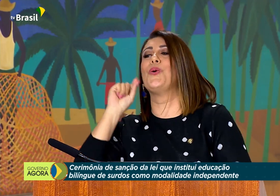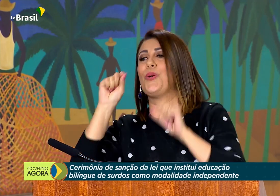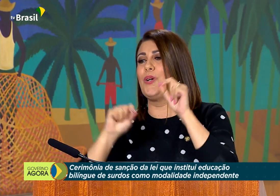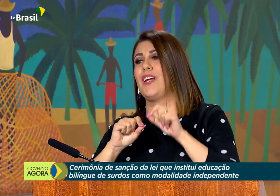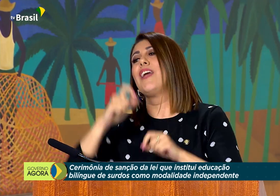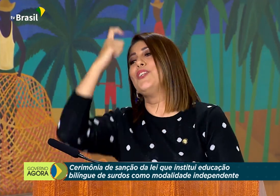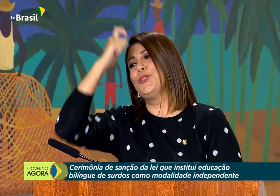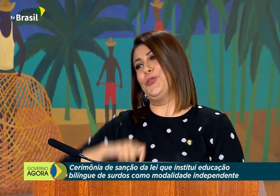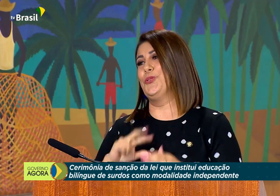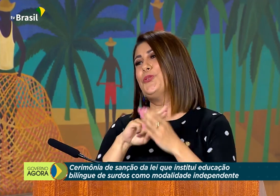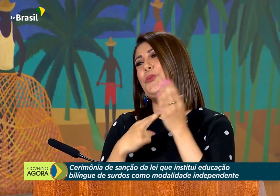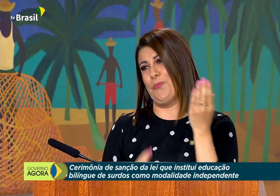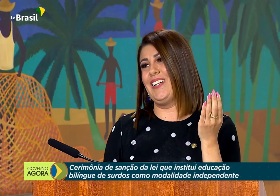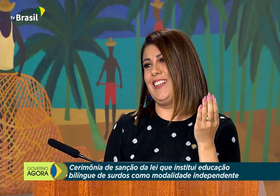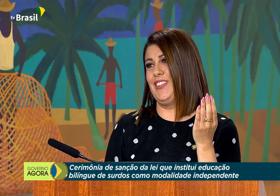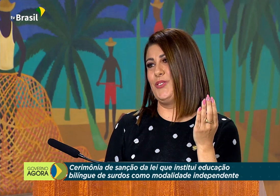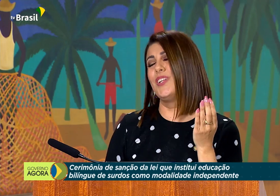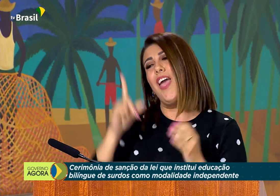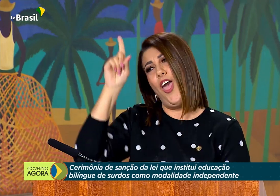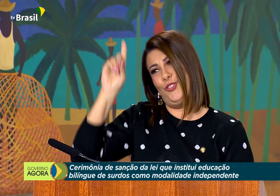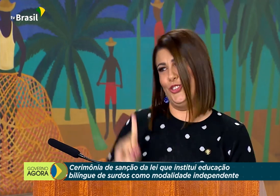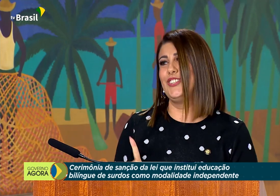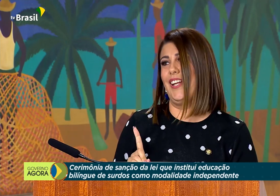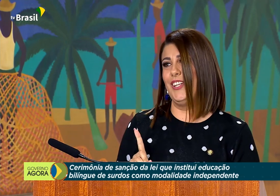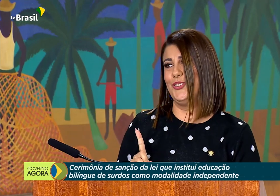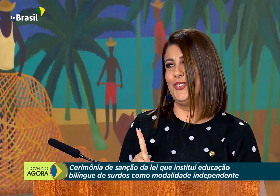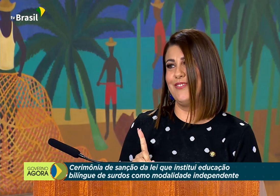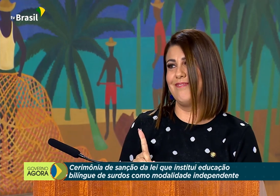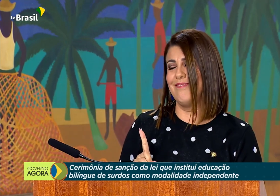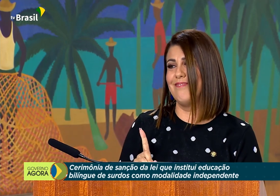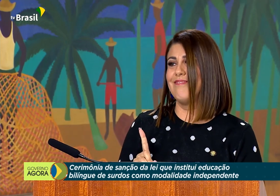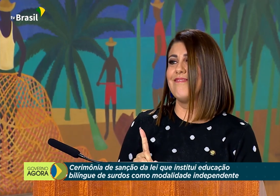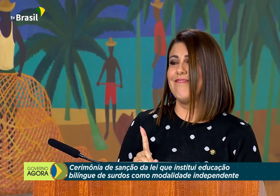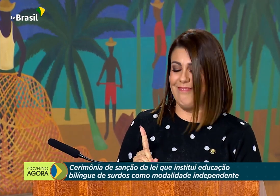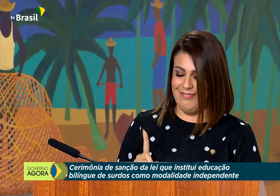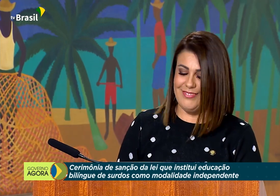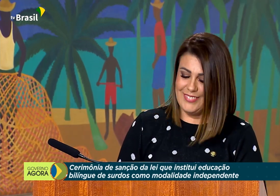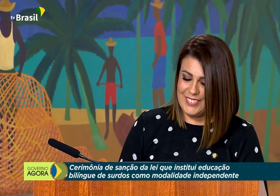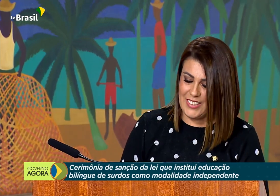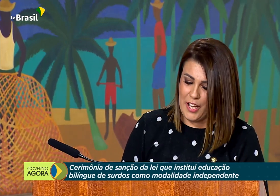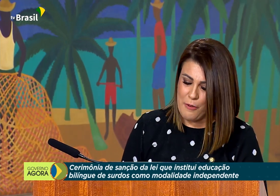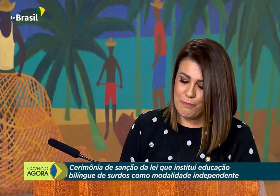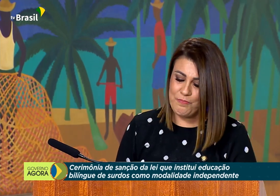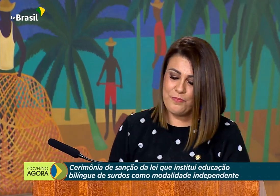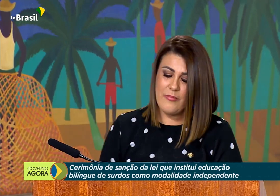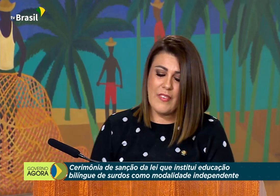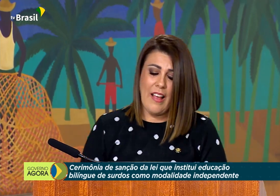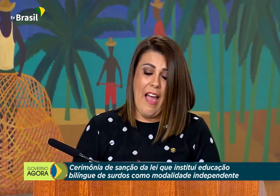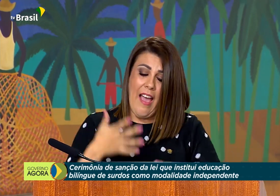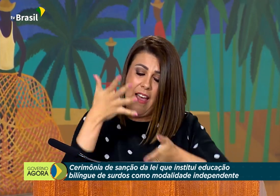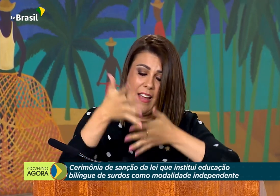escolha de uma educação bilingüe, enquanto direito, inalienável.